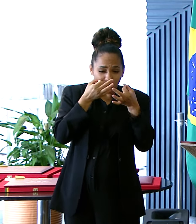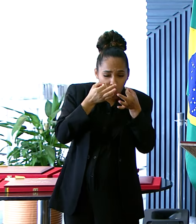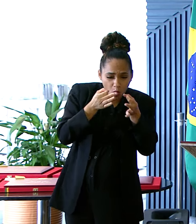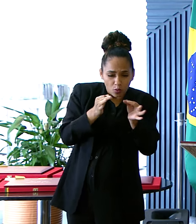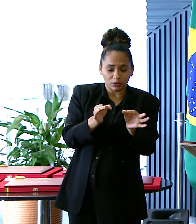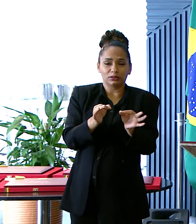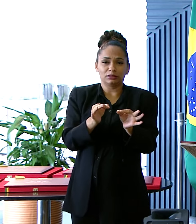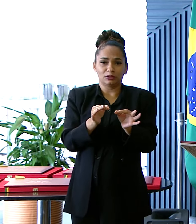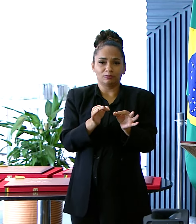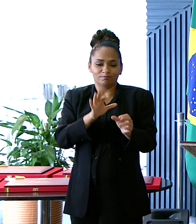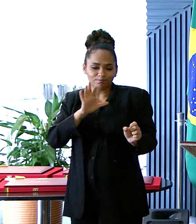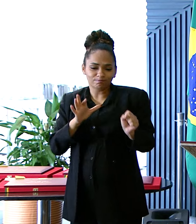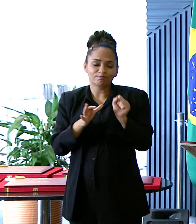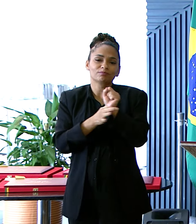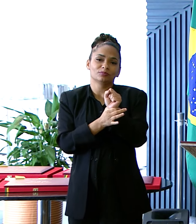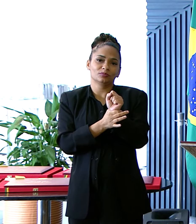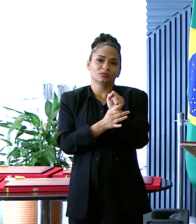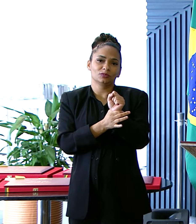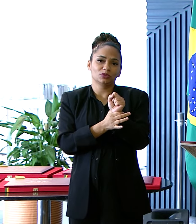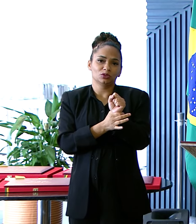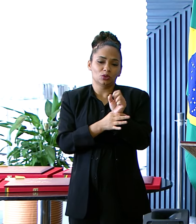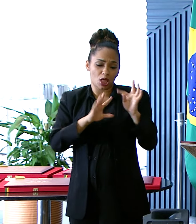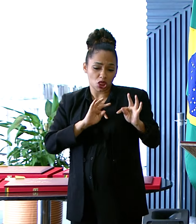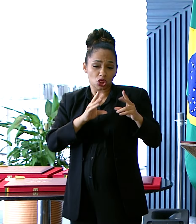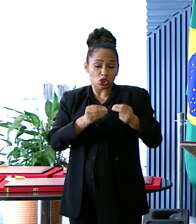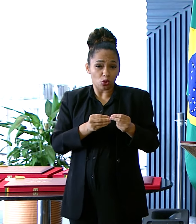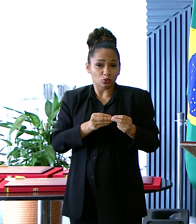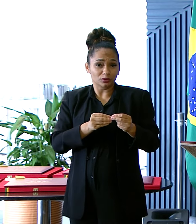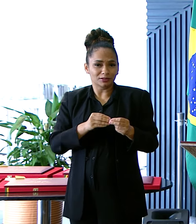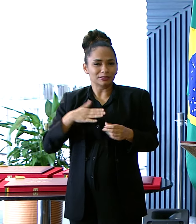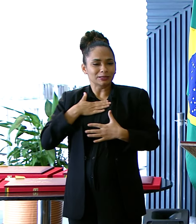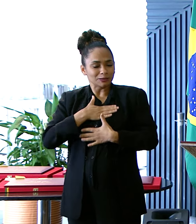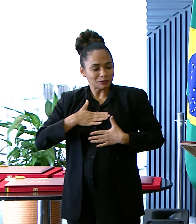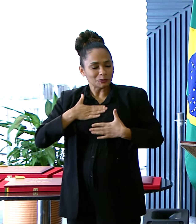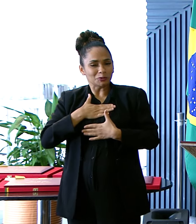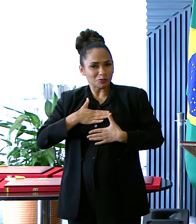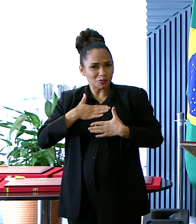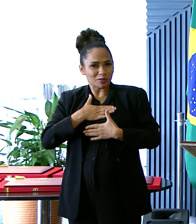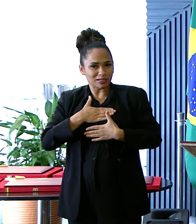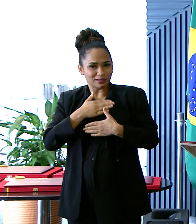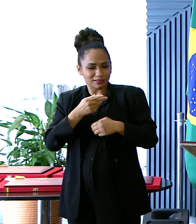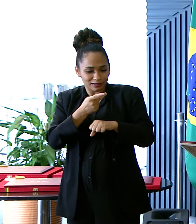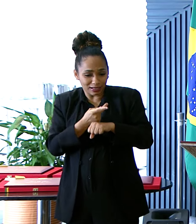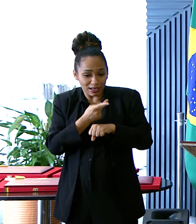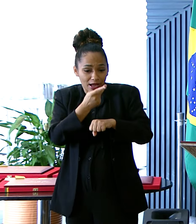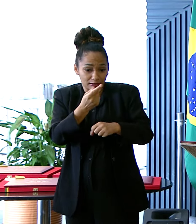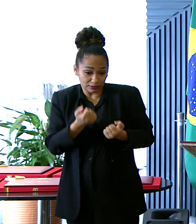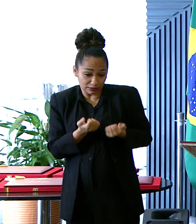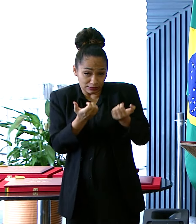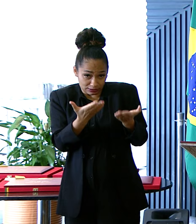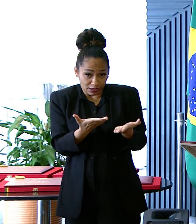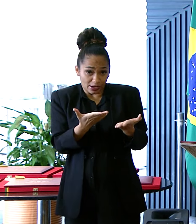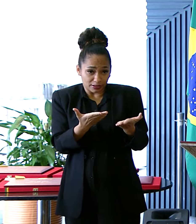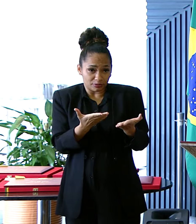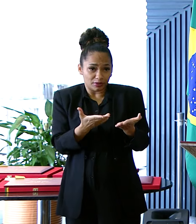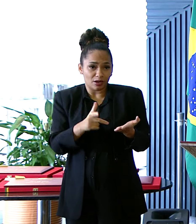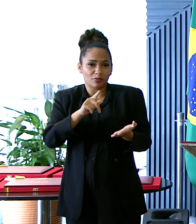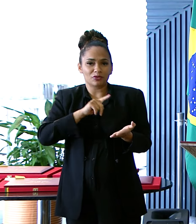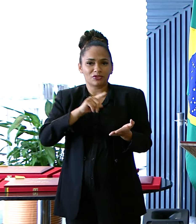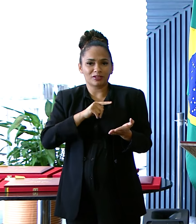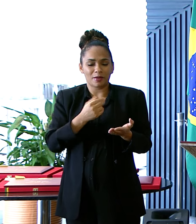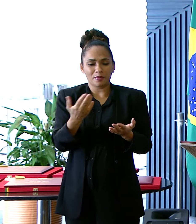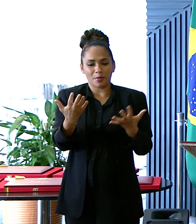integral Quero destacar aqui A grande satisfação Que temos na entrega Desse prêmio De recebermos os